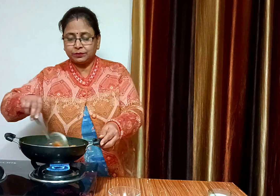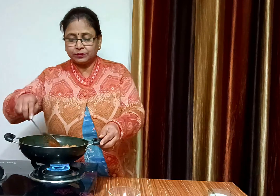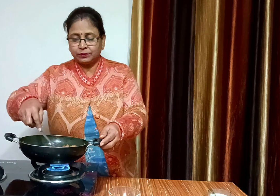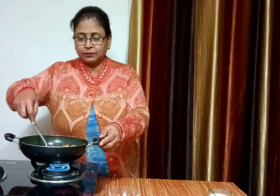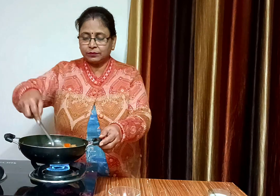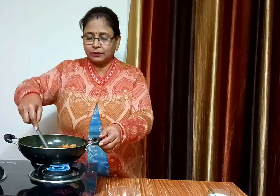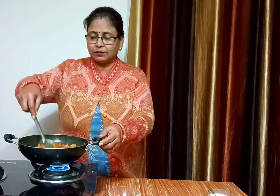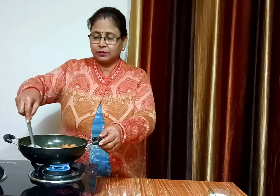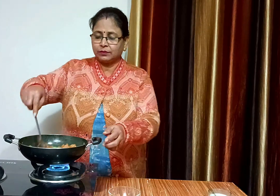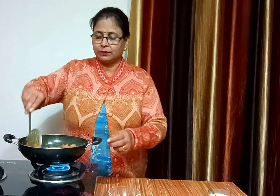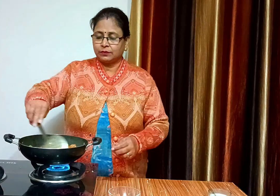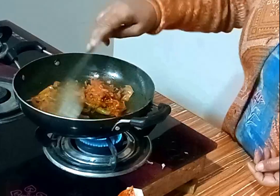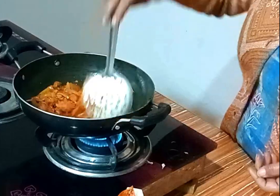अब हम टेमाटर को देख लेते हैं